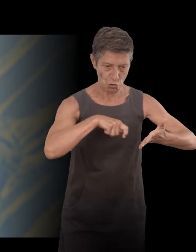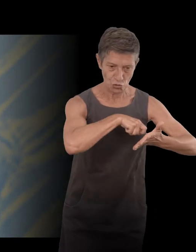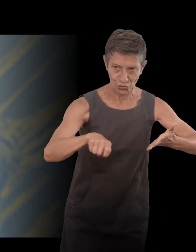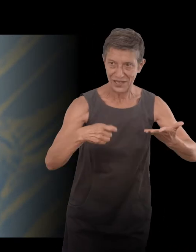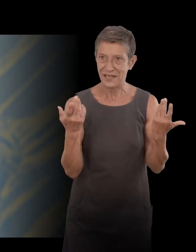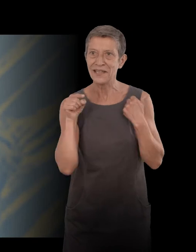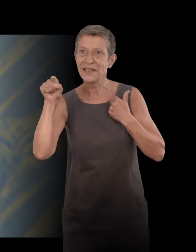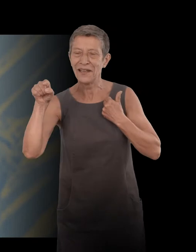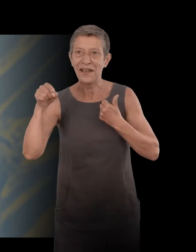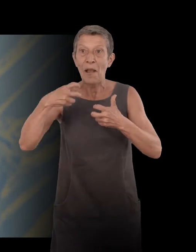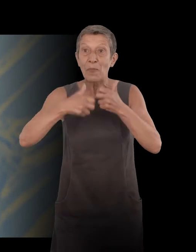I didn't want to do that.